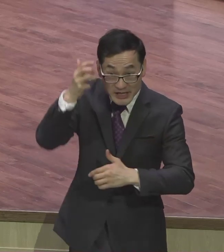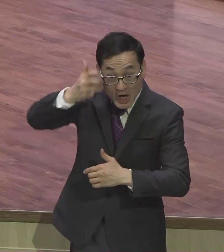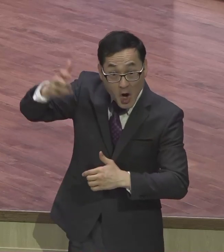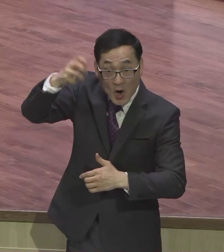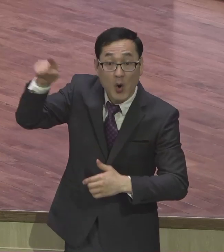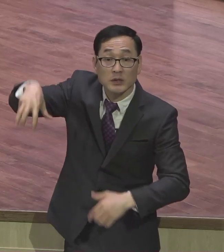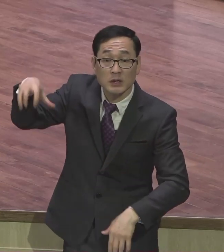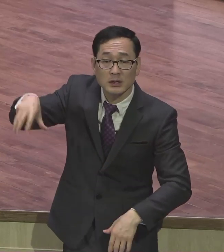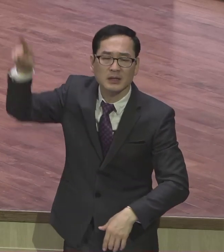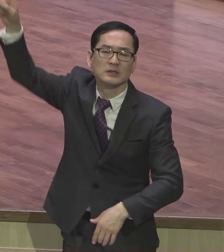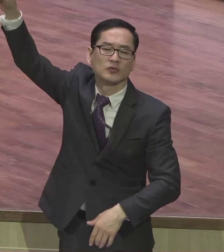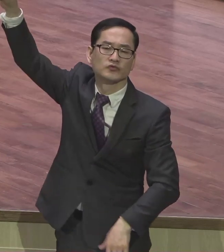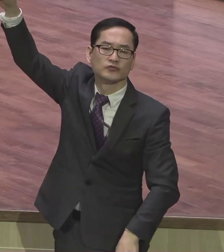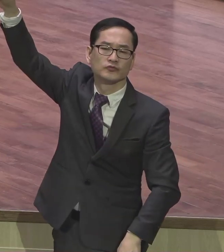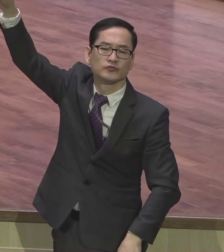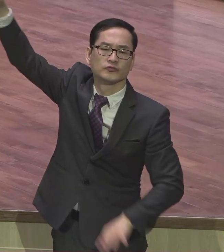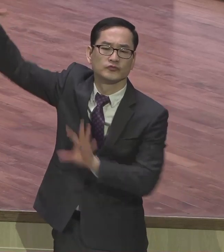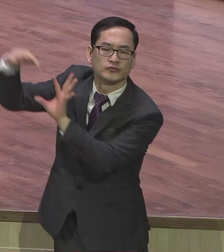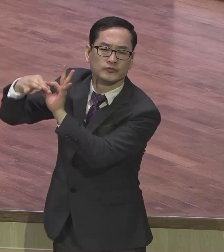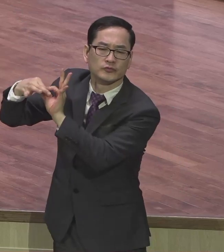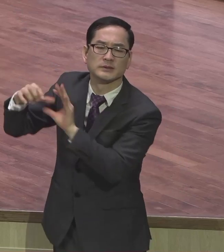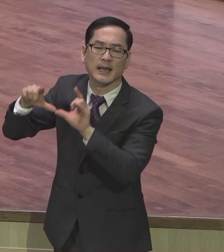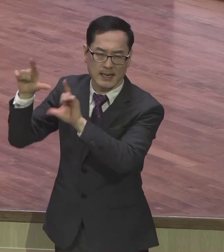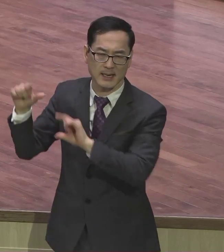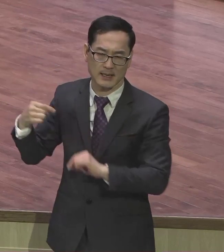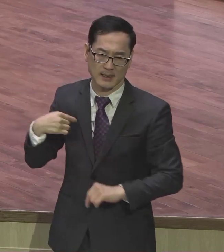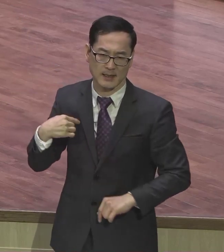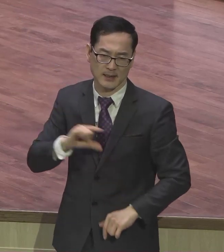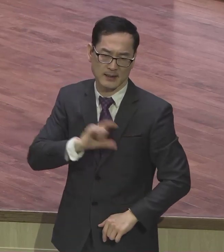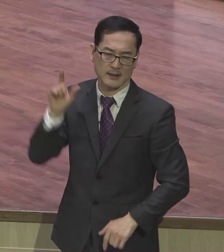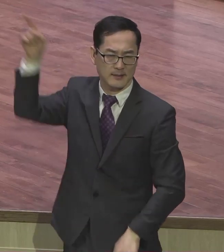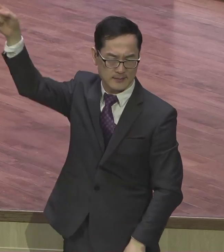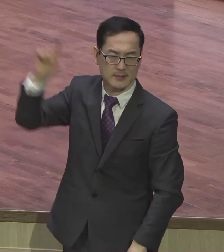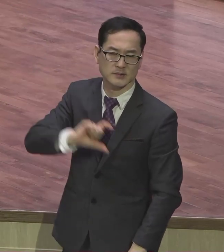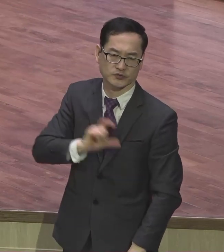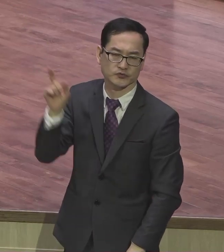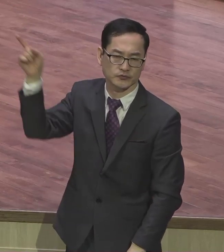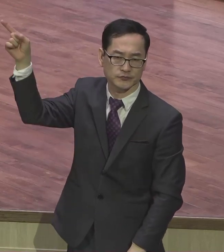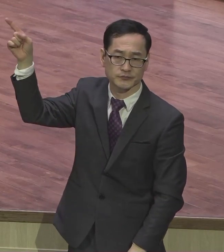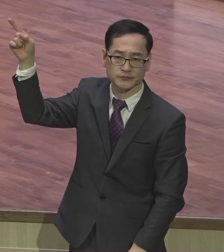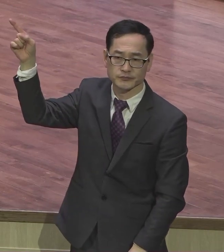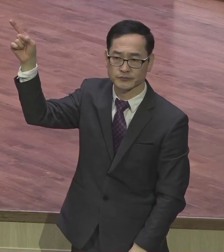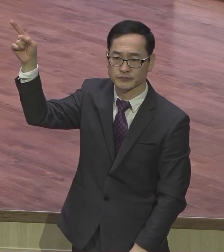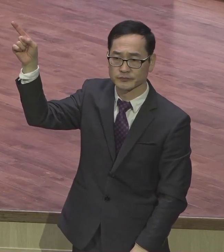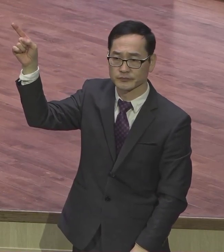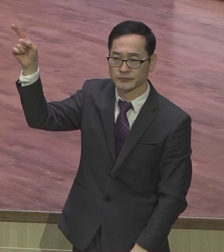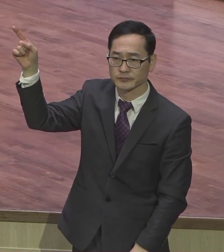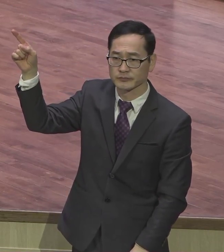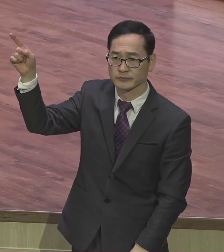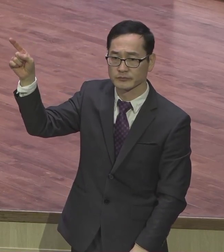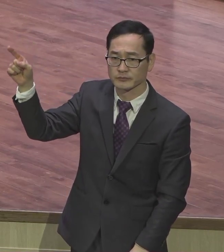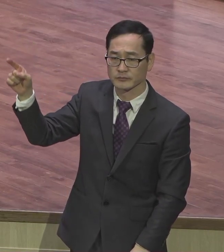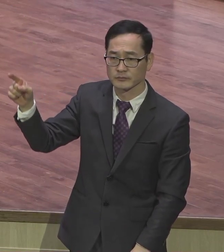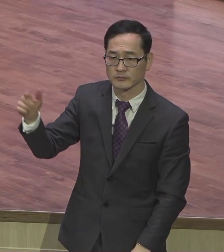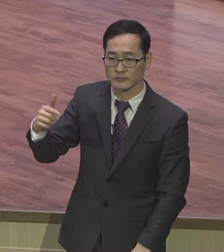있는지라 분명히 빌보 삶의 입제를 말씀했어요 우리의 시민권은 하늘에 있다 우리는 어떤 사람이냐